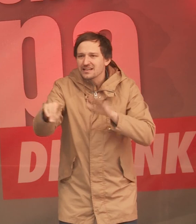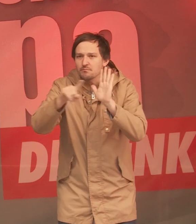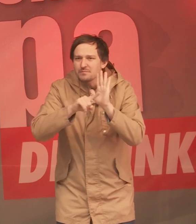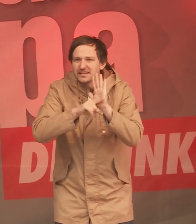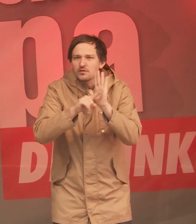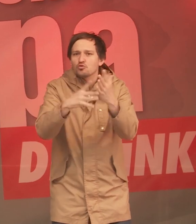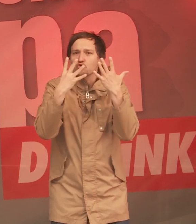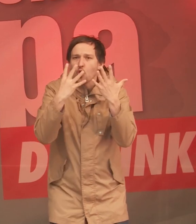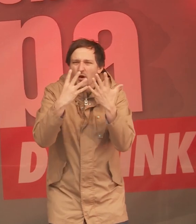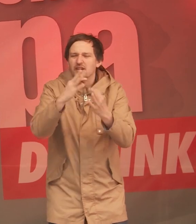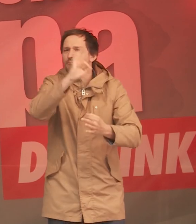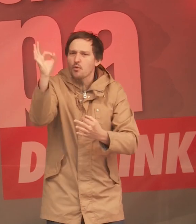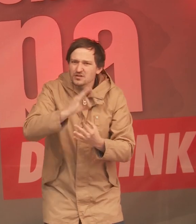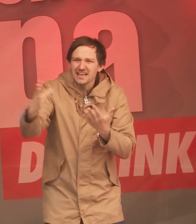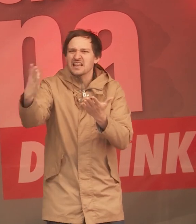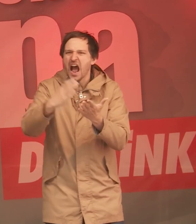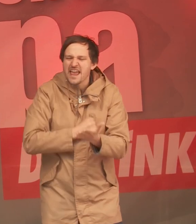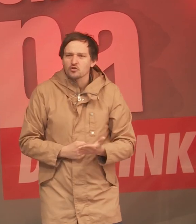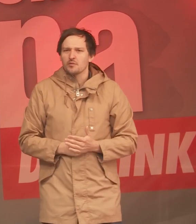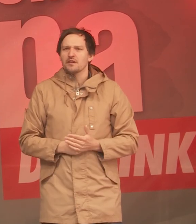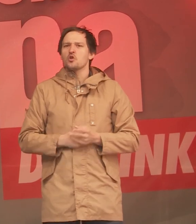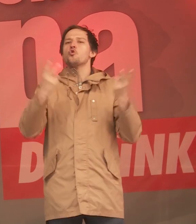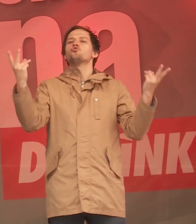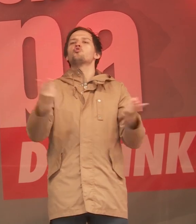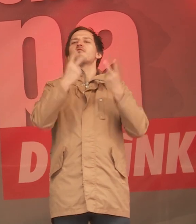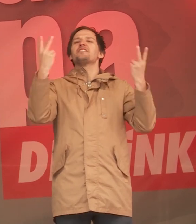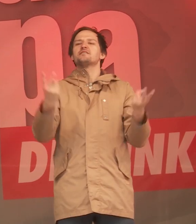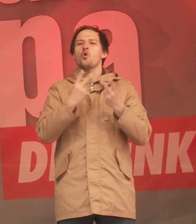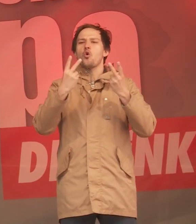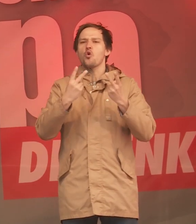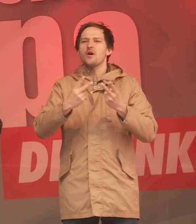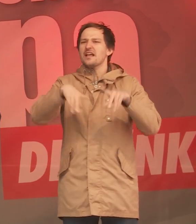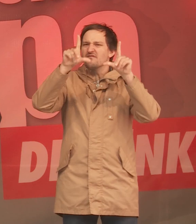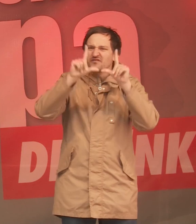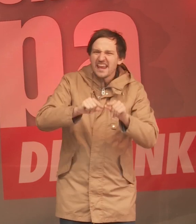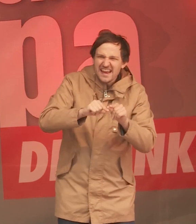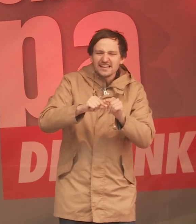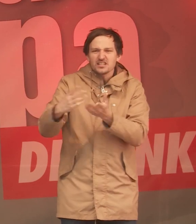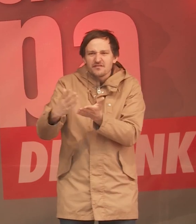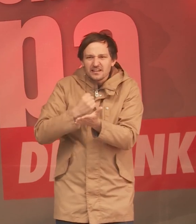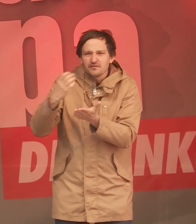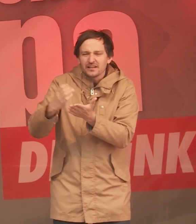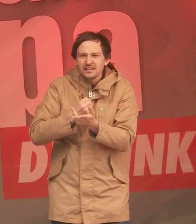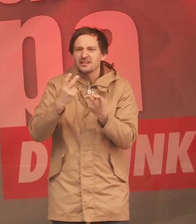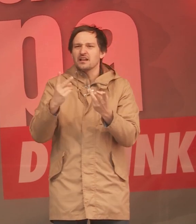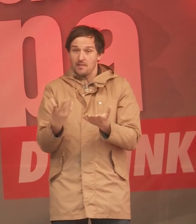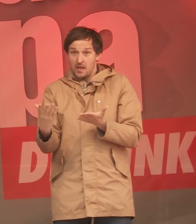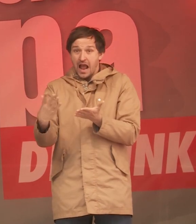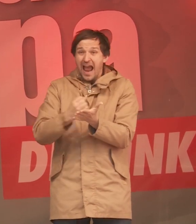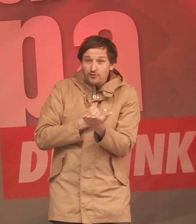9% haben. Die, die ohnehin am wenigsten verdienen, haben sogar noch ein Minus in Einkommen und